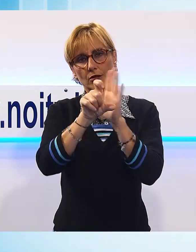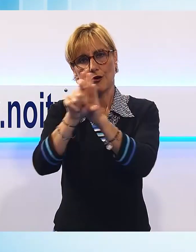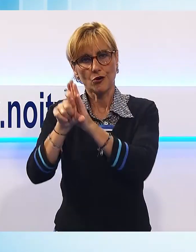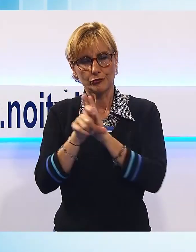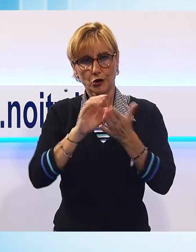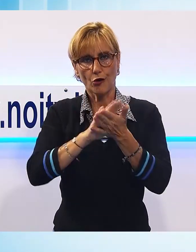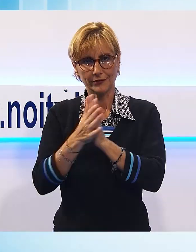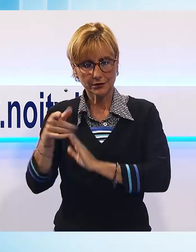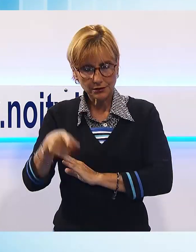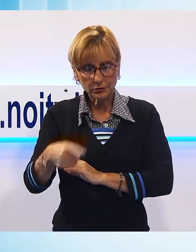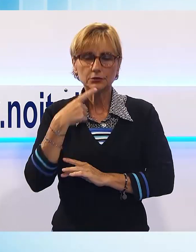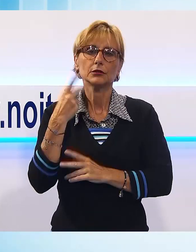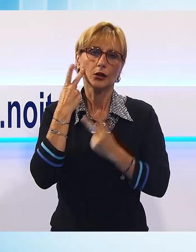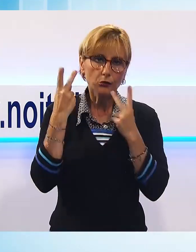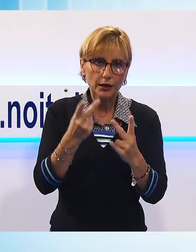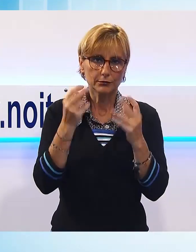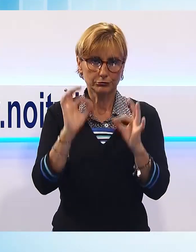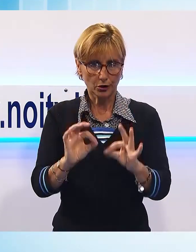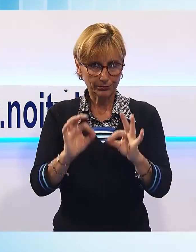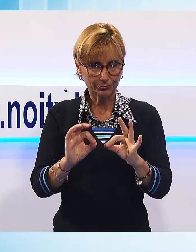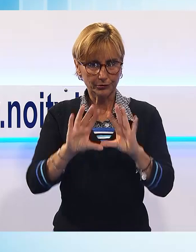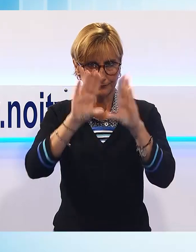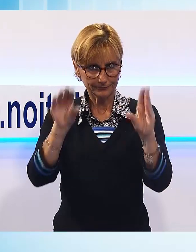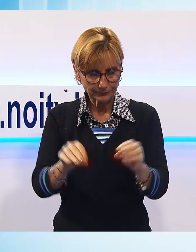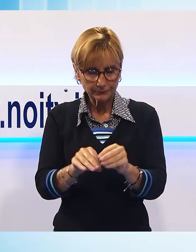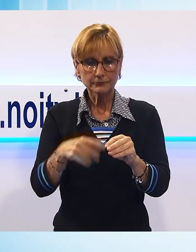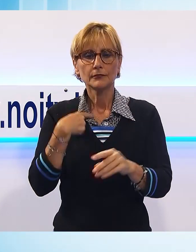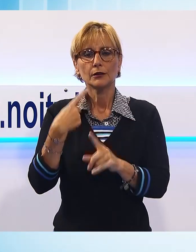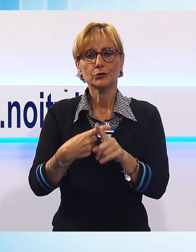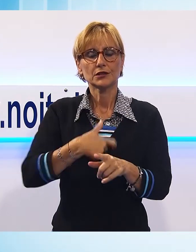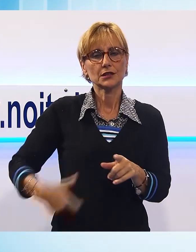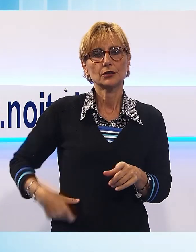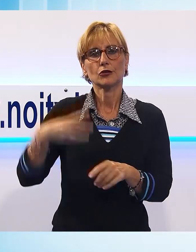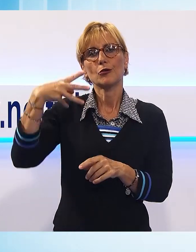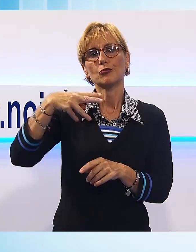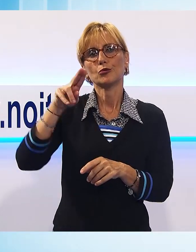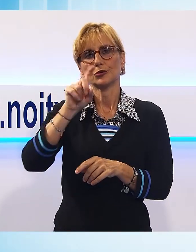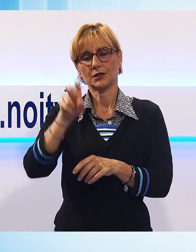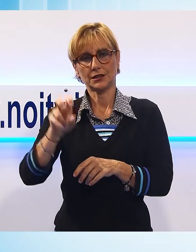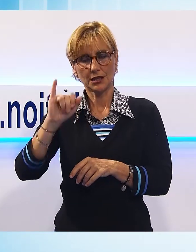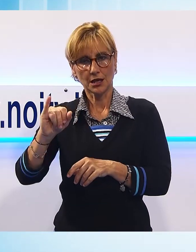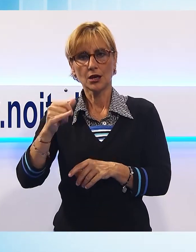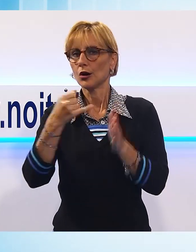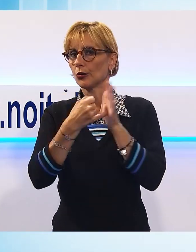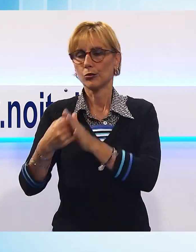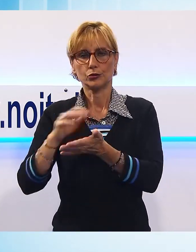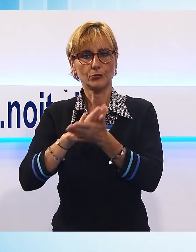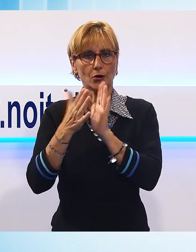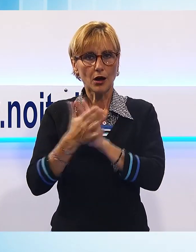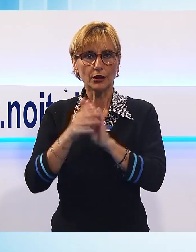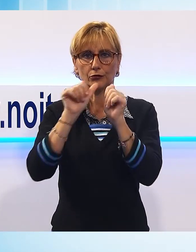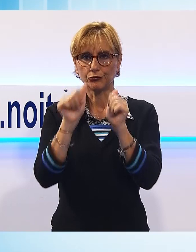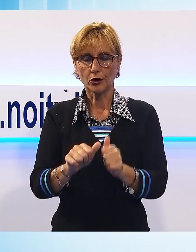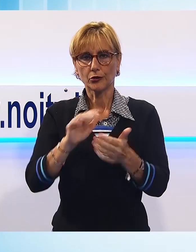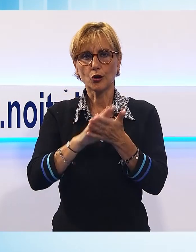costituire l'ambito. Ultimo atto, dichiara il sindaco Bruno Murzi, necessario a stipulare tutte le formule di contratto e di